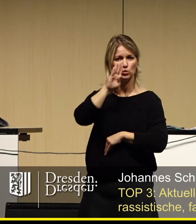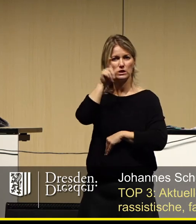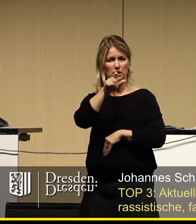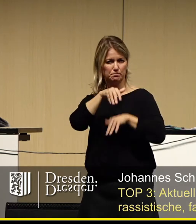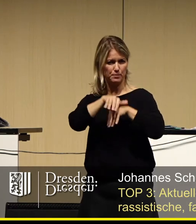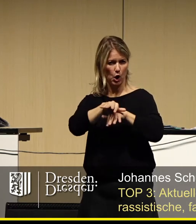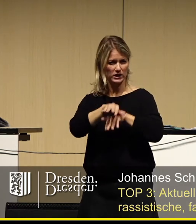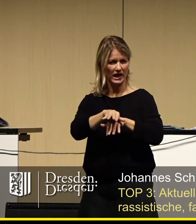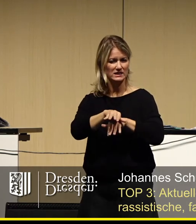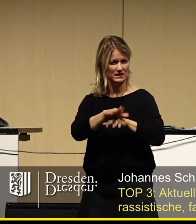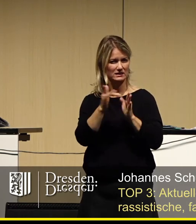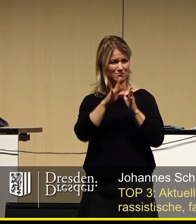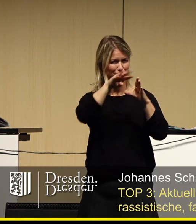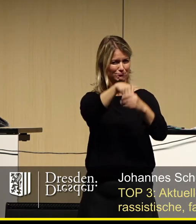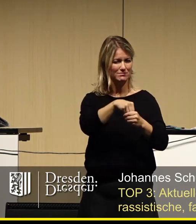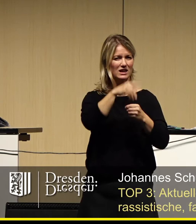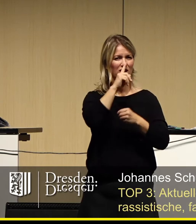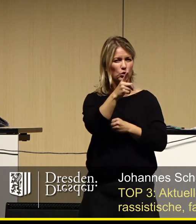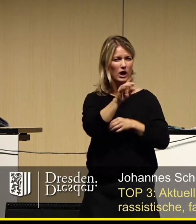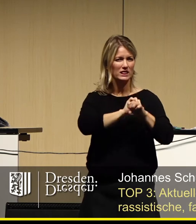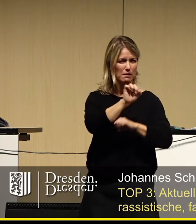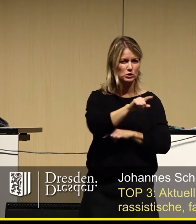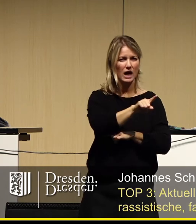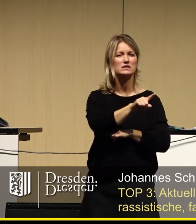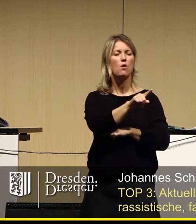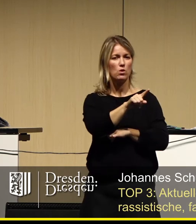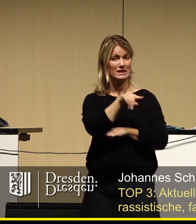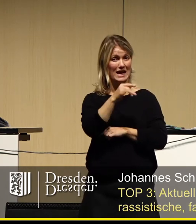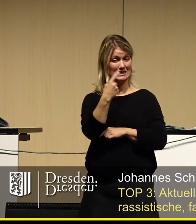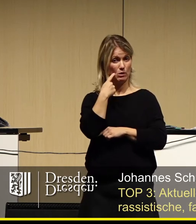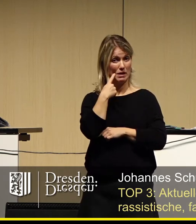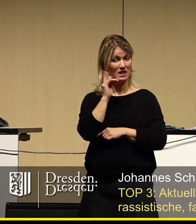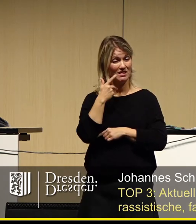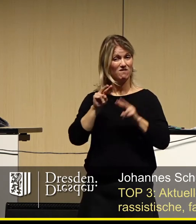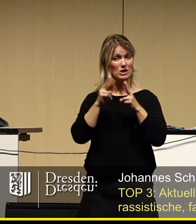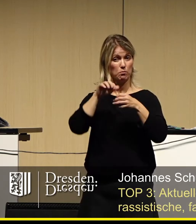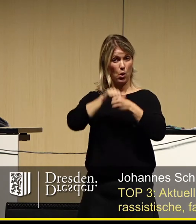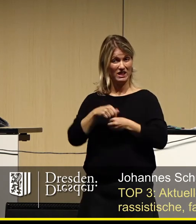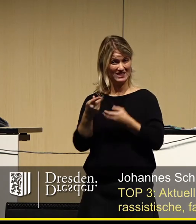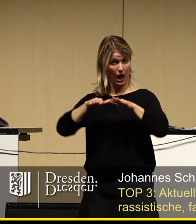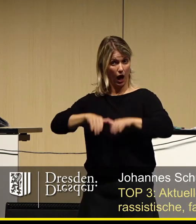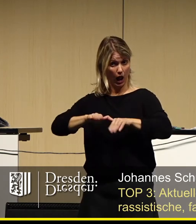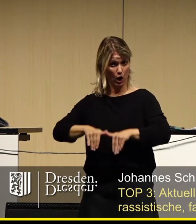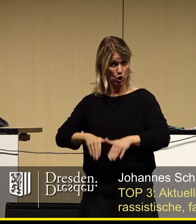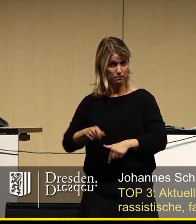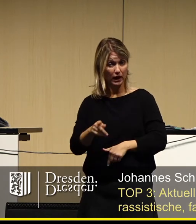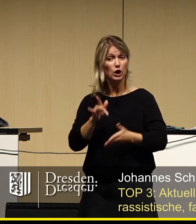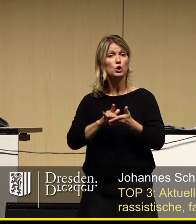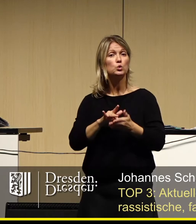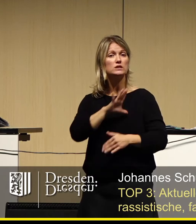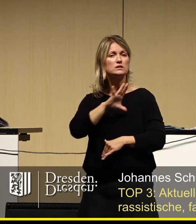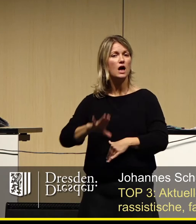Rahmen der Demonstration gegen Rassismus und Menschenhass aktuell von der Versammlungsbehörde erlaubt wird, ist nicht auf Grundlage des Sächsischen